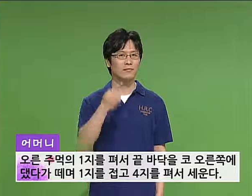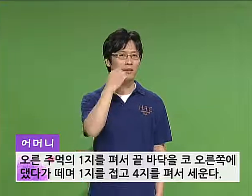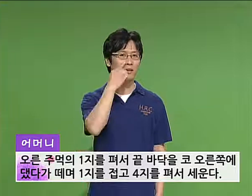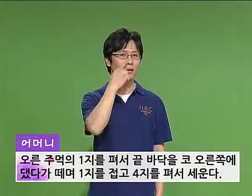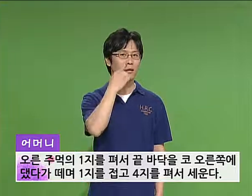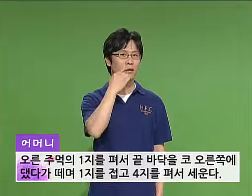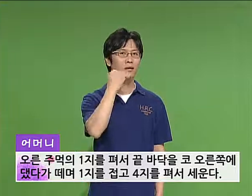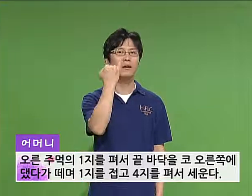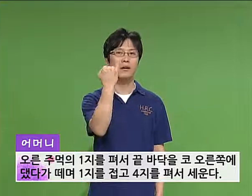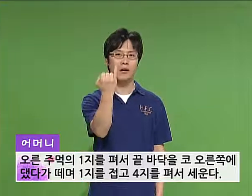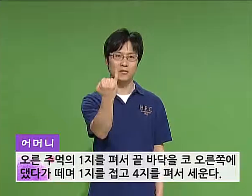어머니.